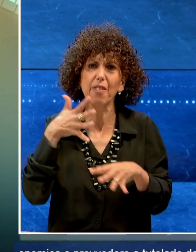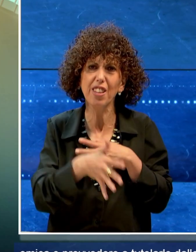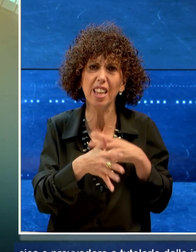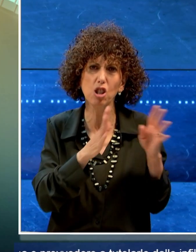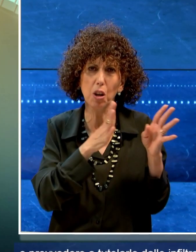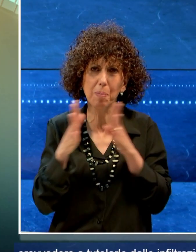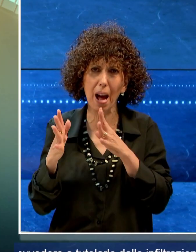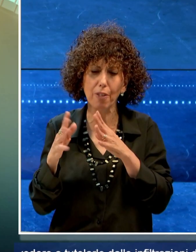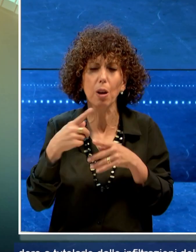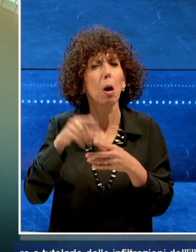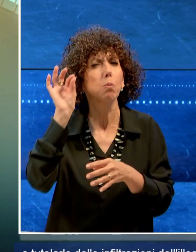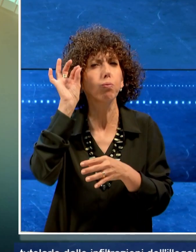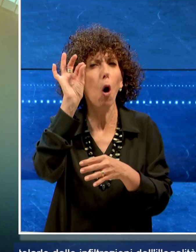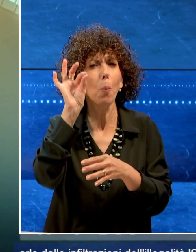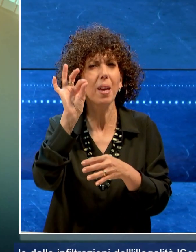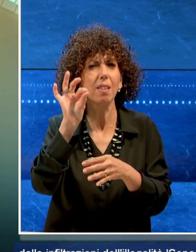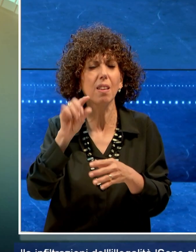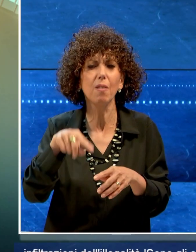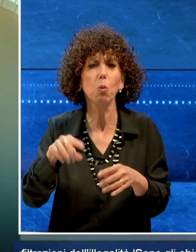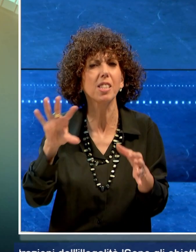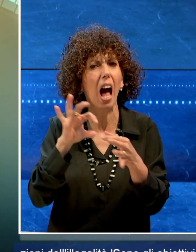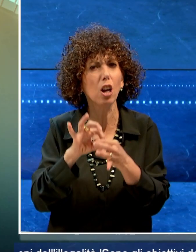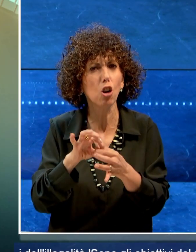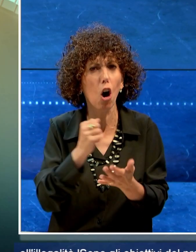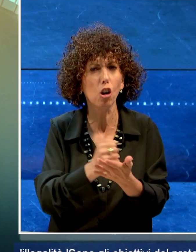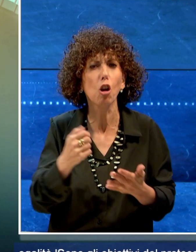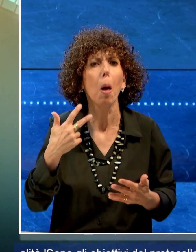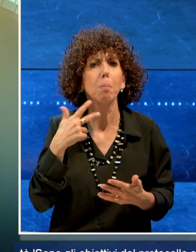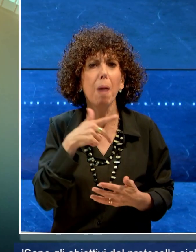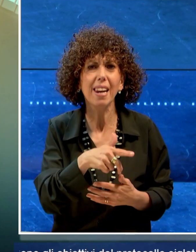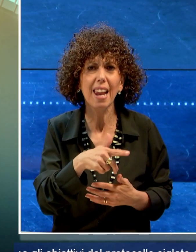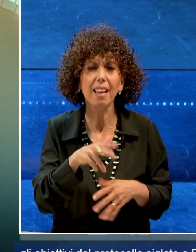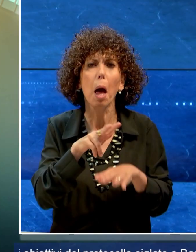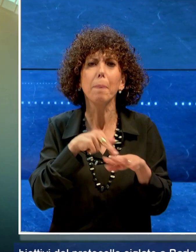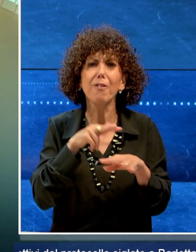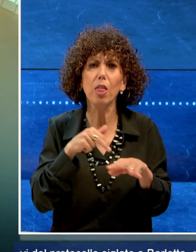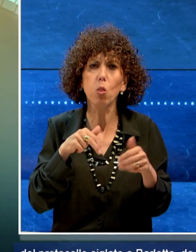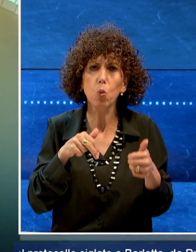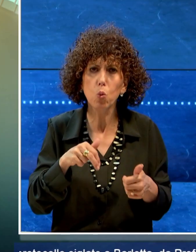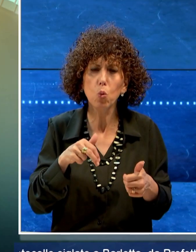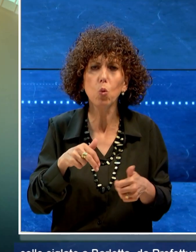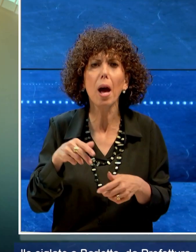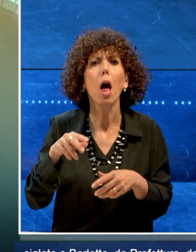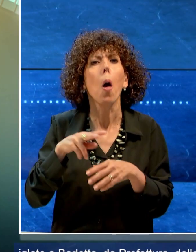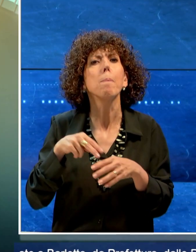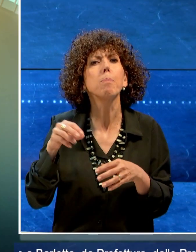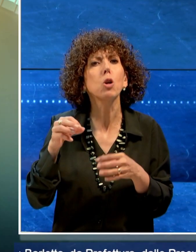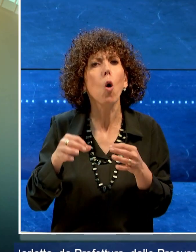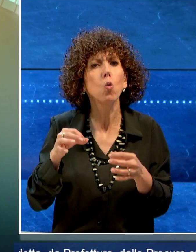Sono gli obiettivi del protocollo siglato a Barletta da Prefettura, dalle procure